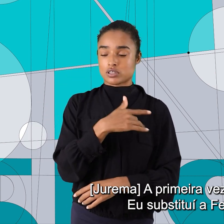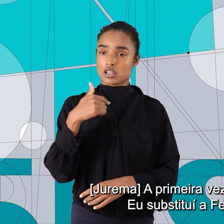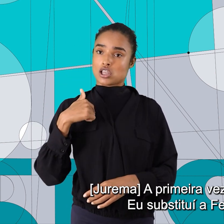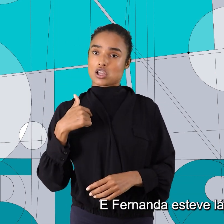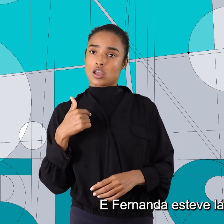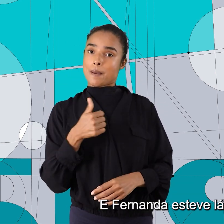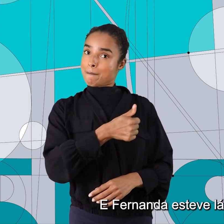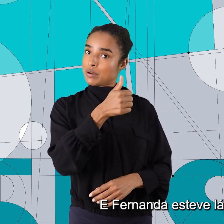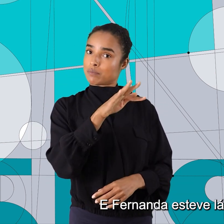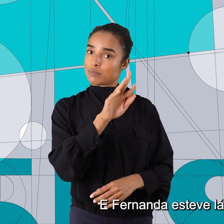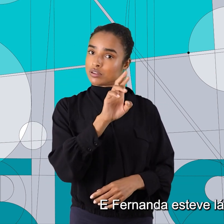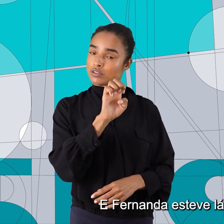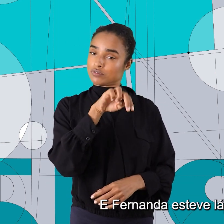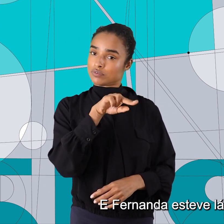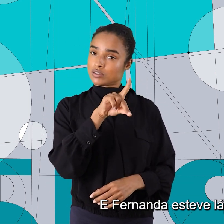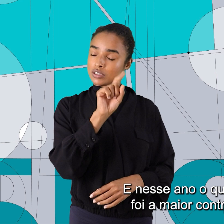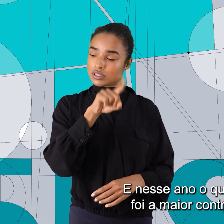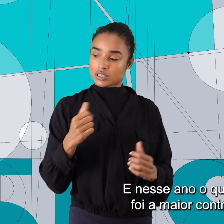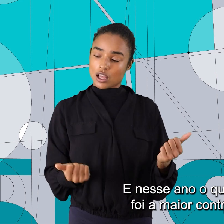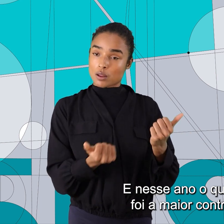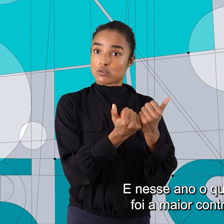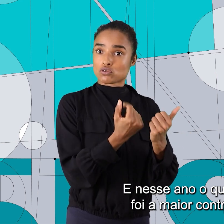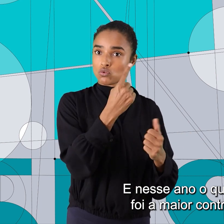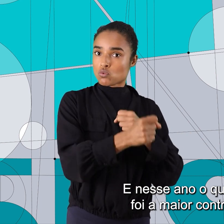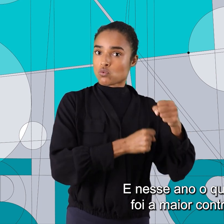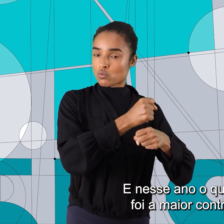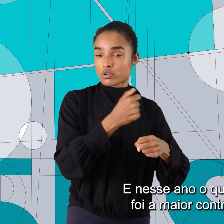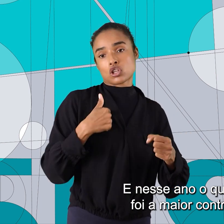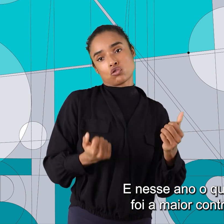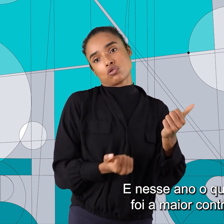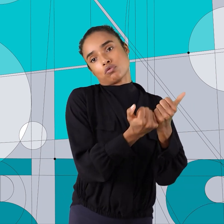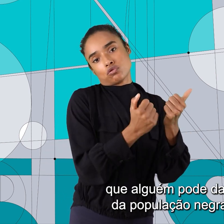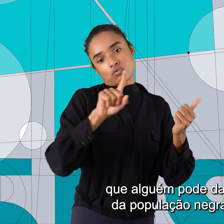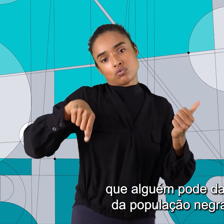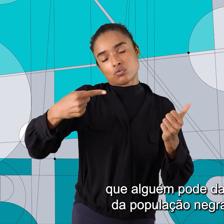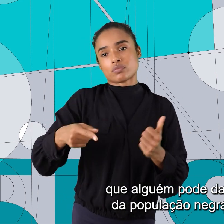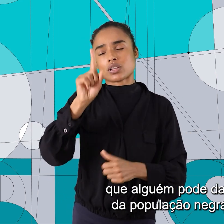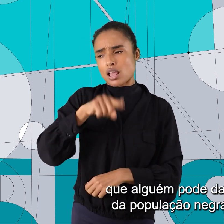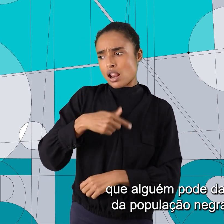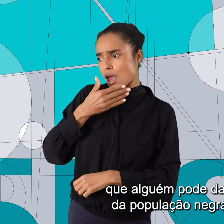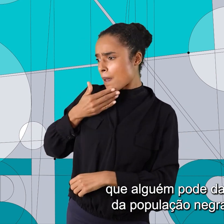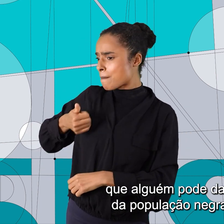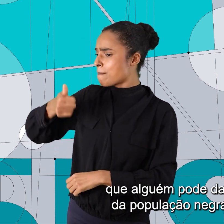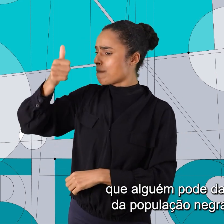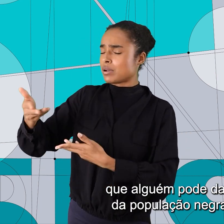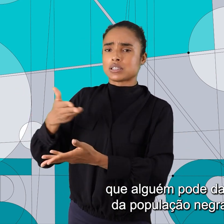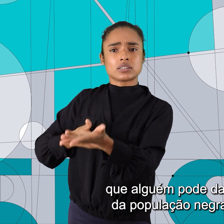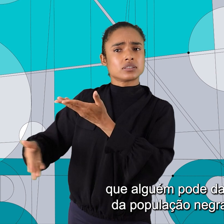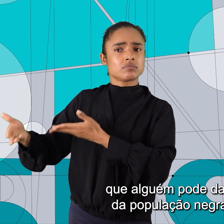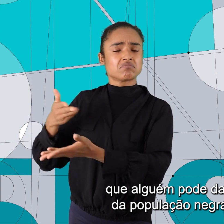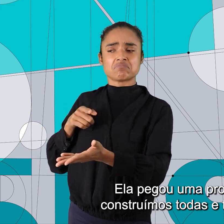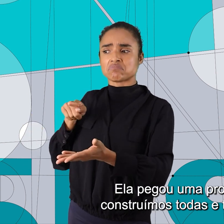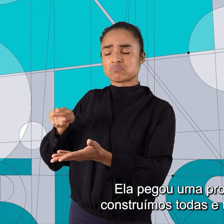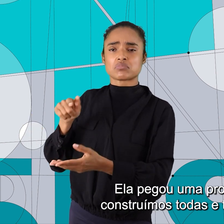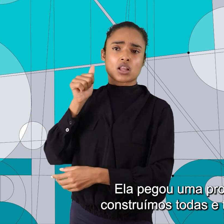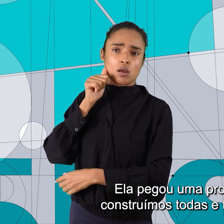substituí a Fernanda e Fernanda esteve lá por um ano e nesse ano o que ela fez foi a maior contribuição que alguém pode dar para a saúde da população negra no Brasil.